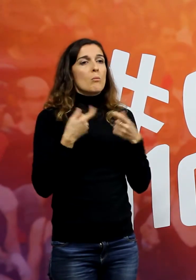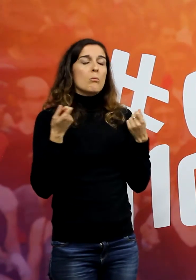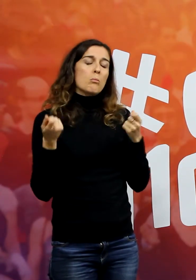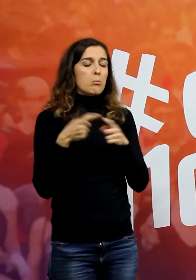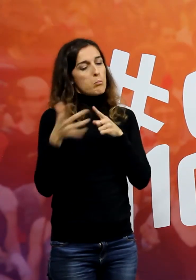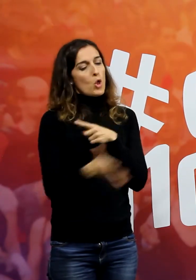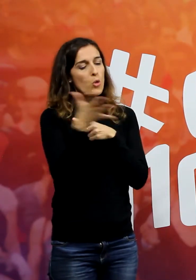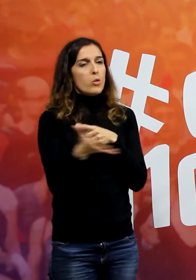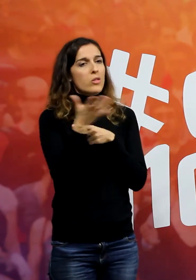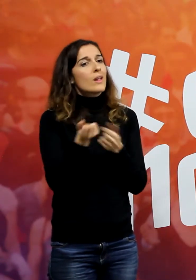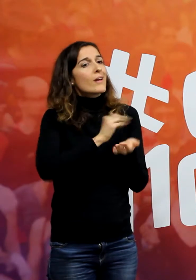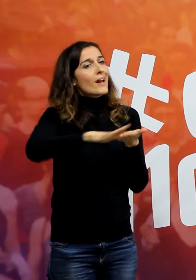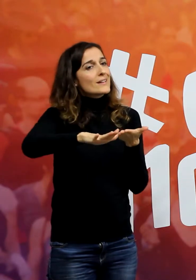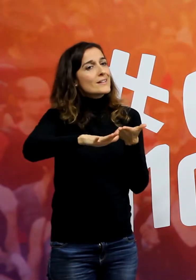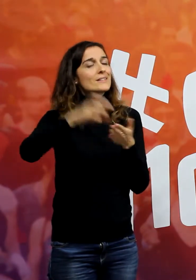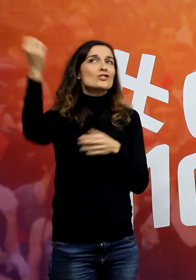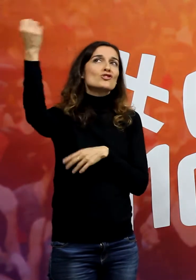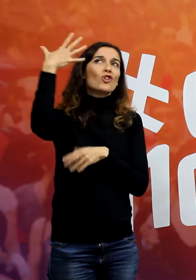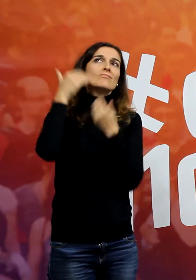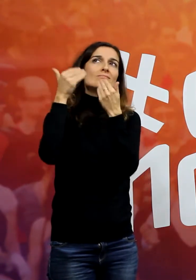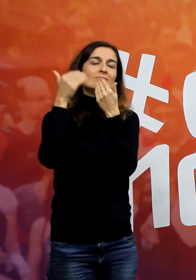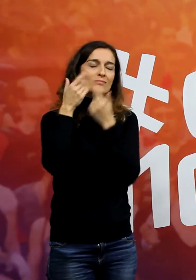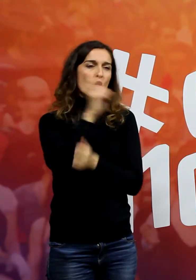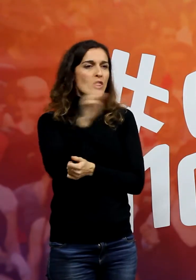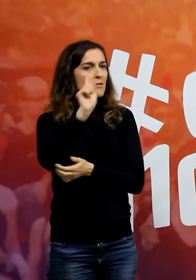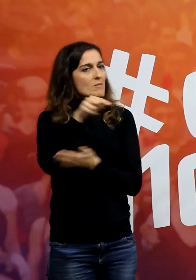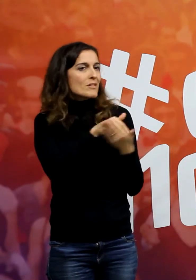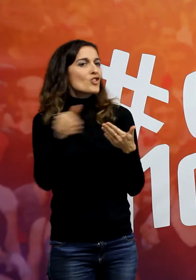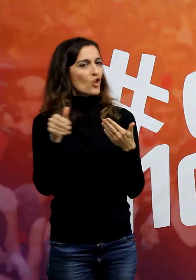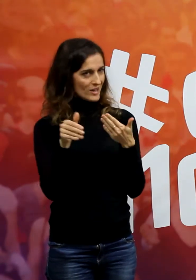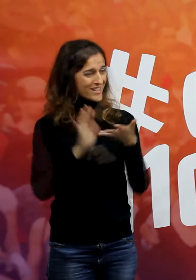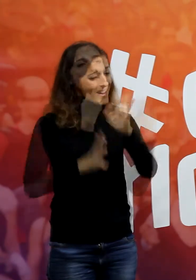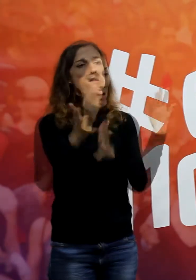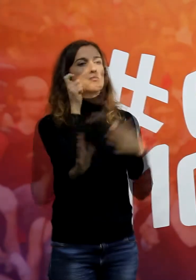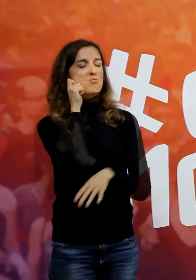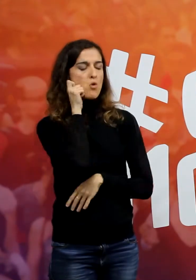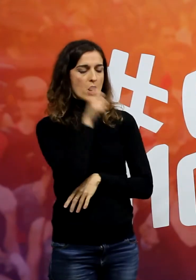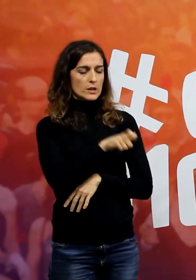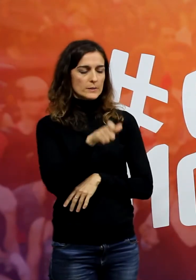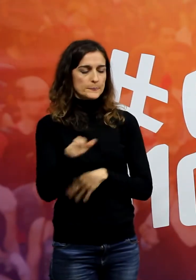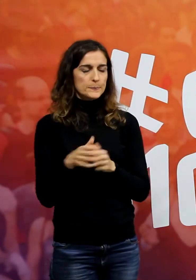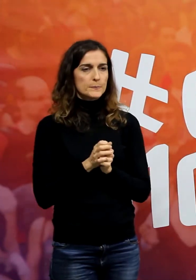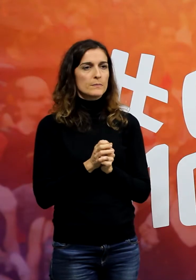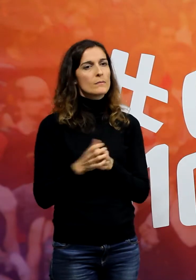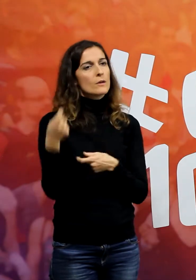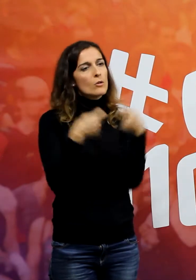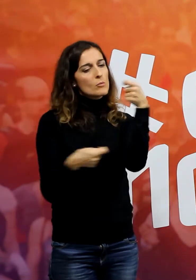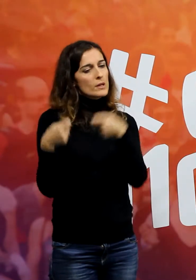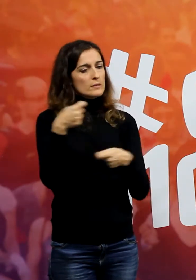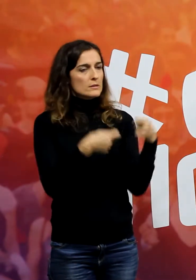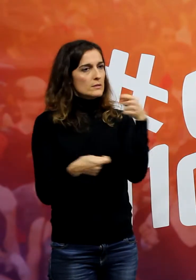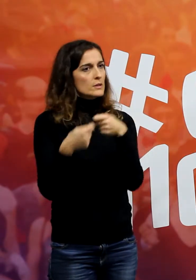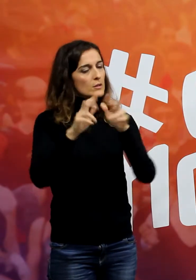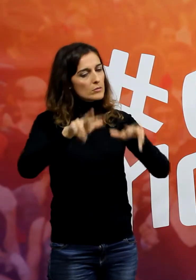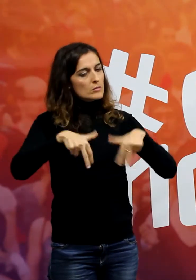alt 11.000 milions cremem els valencians es diu pronte les cooperatives han fet que